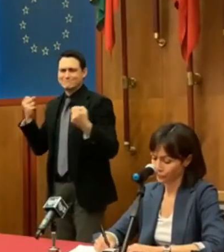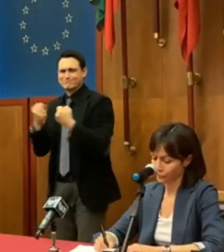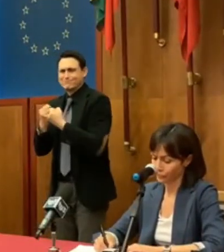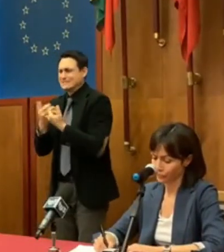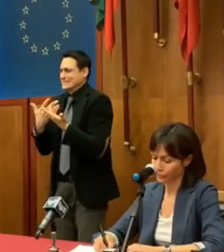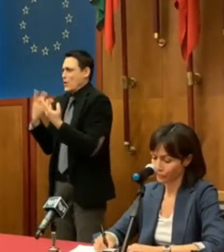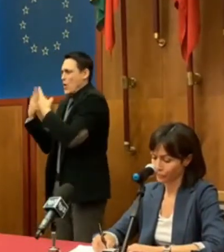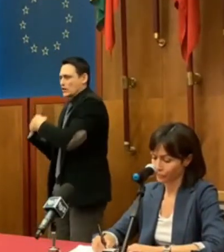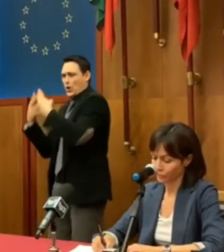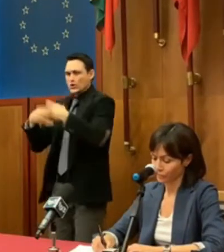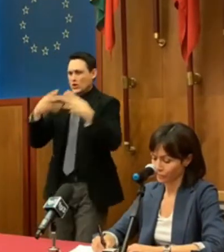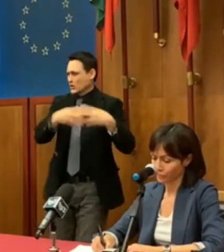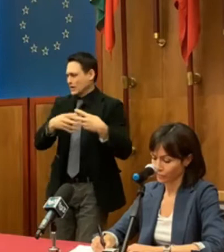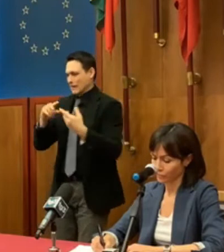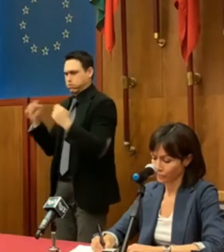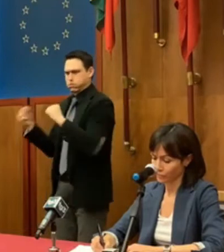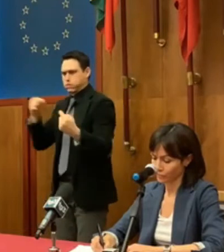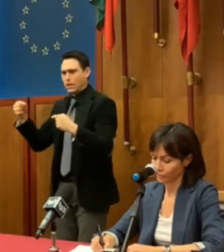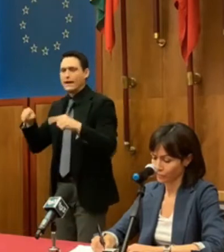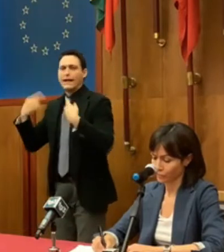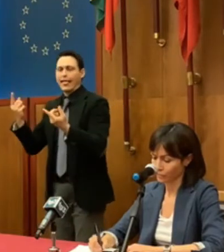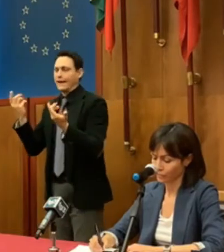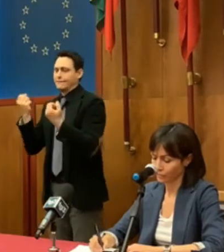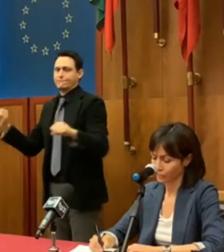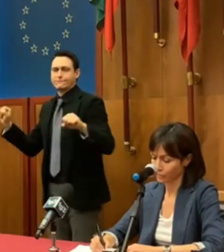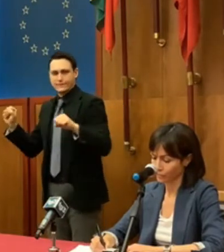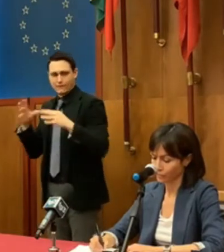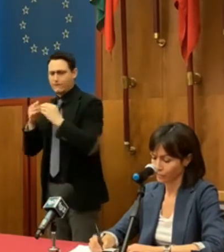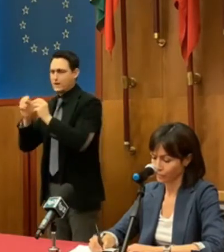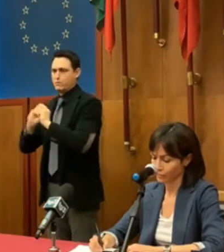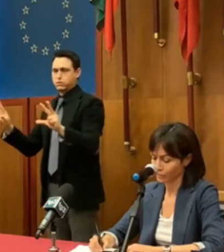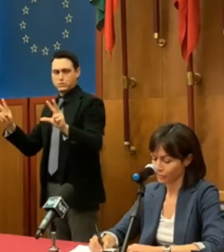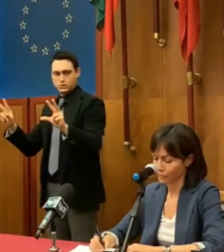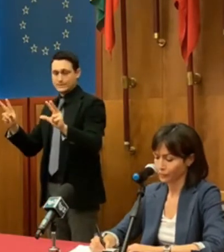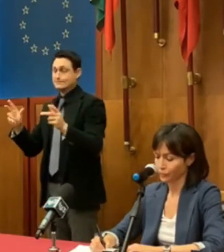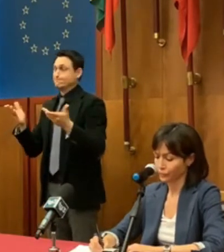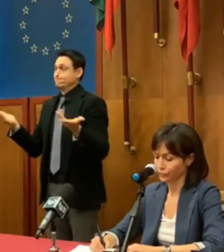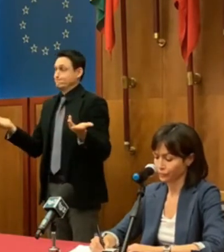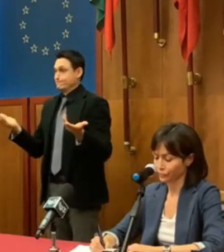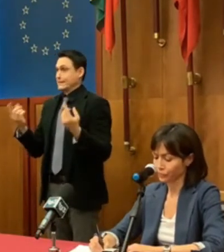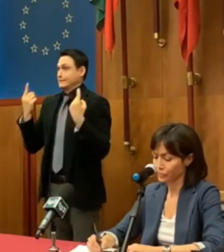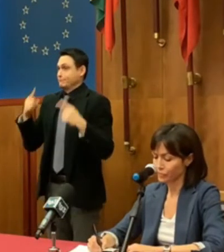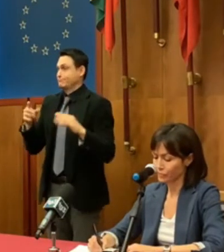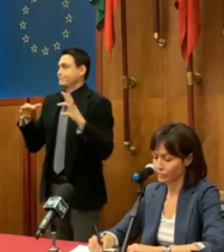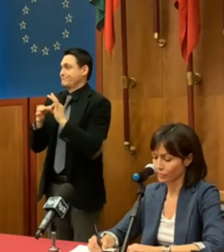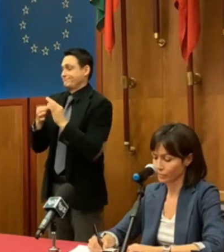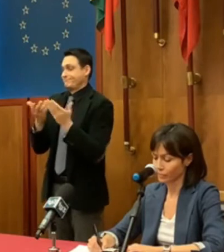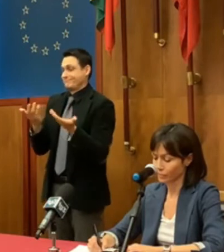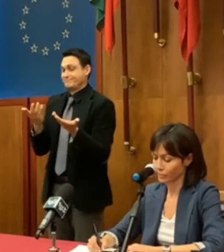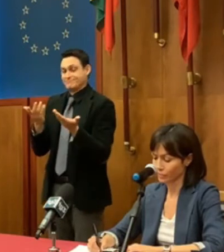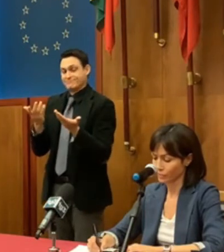enti e non si riuscì a realizzare. Questa intuizione dei poteri speciali e addirittura questa